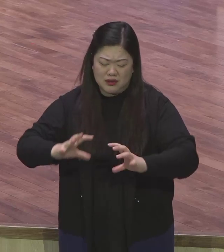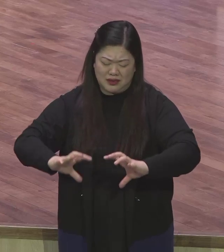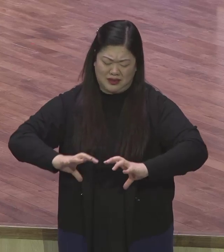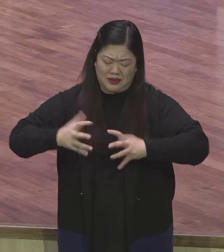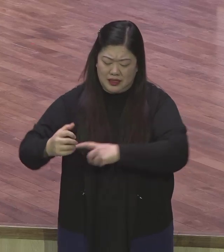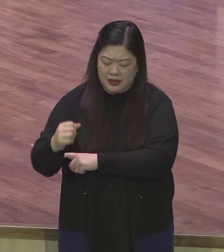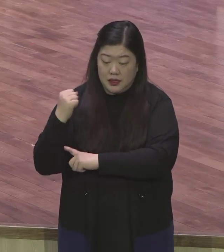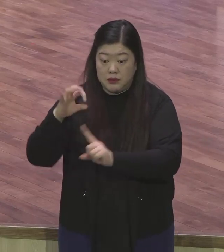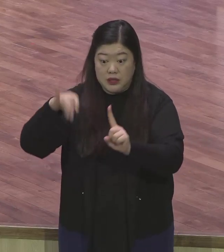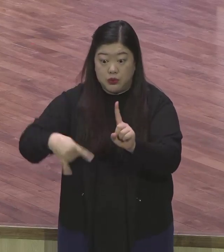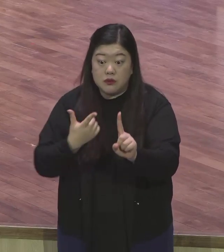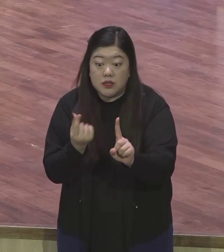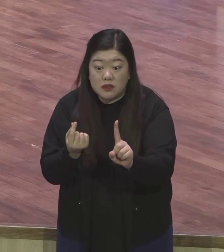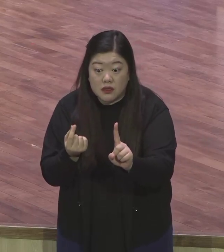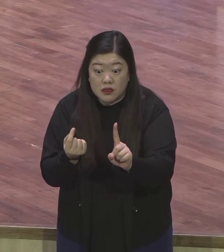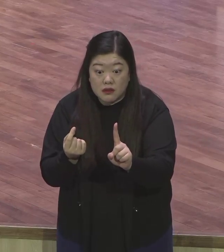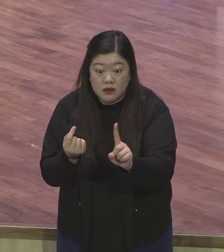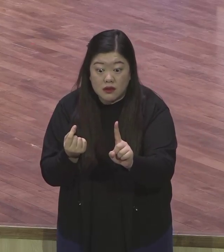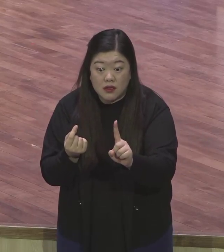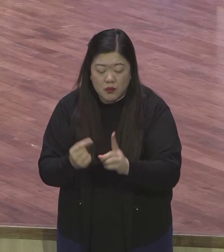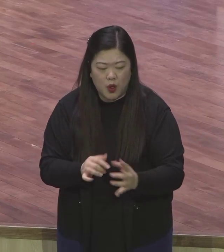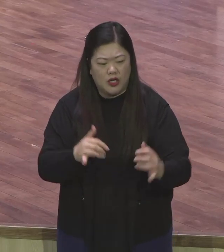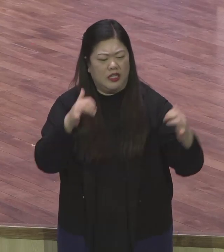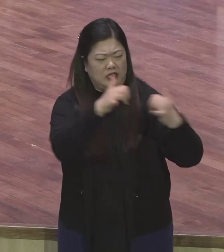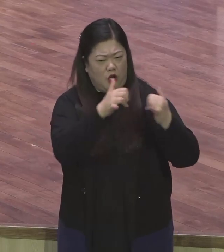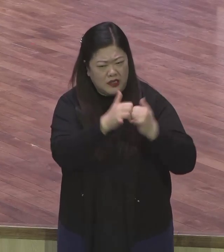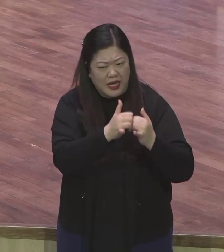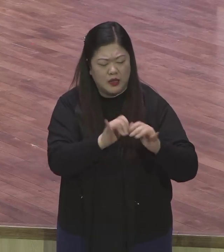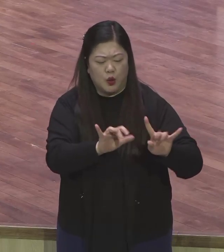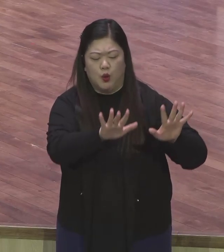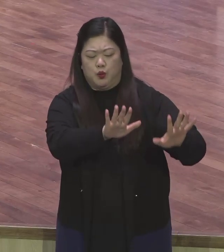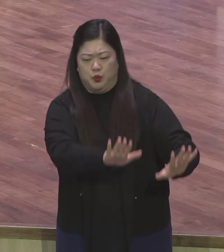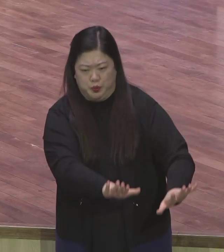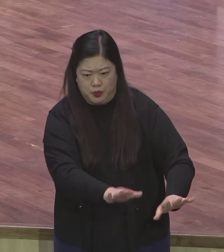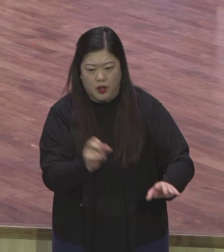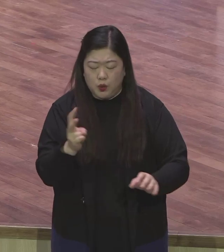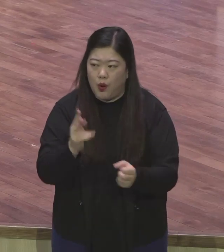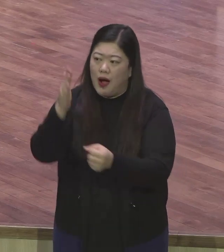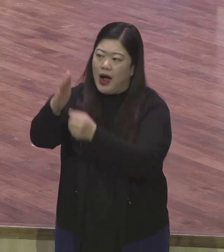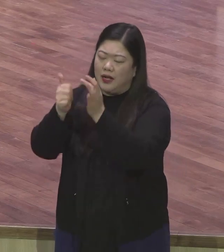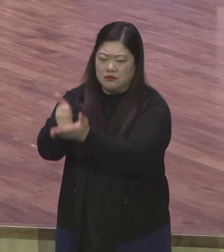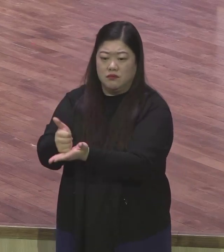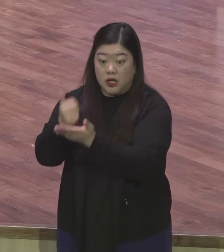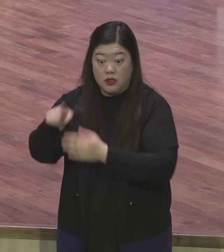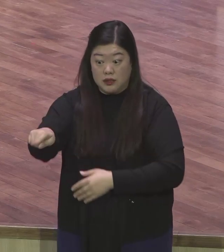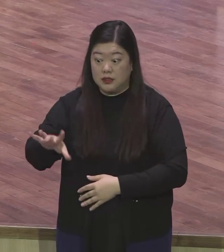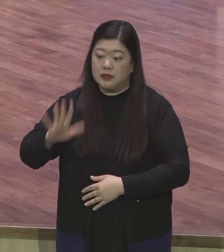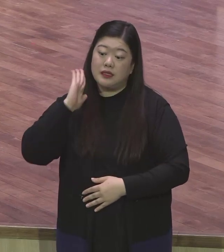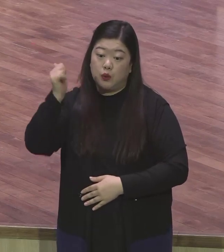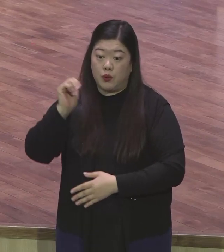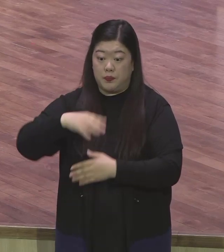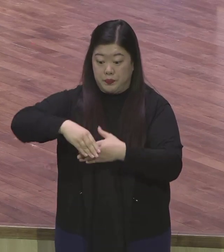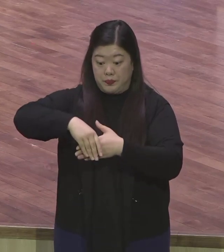전쟁하지 말고 하나 되어져서 그렇게 하나님을 숨기면서 잘 살도록 하나님이 선택한 나라예요 저 나라가